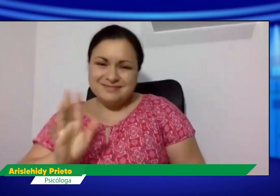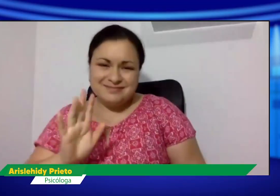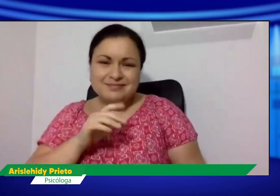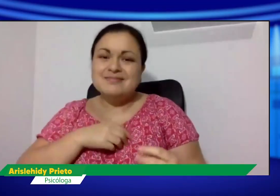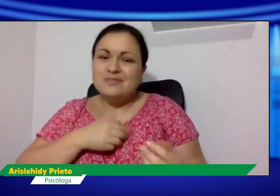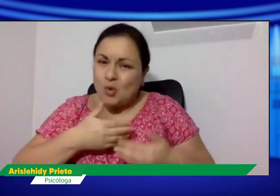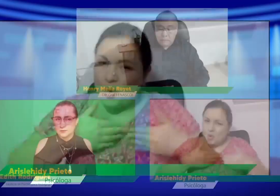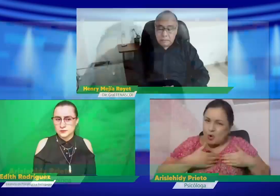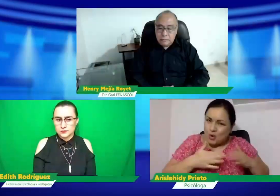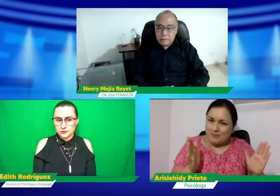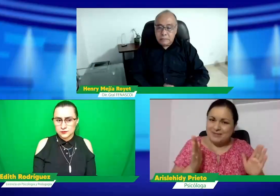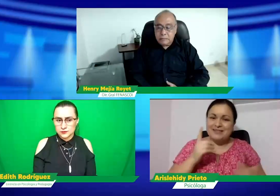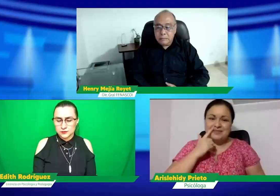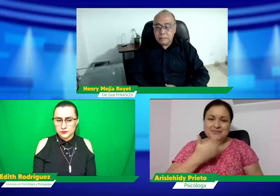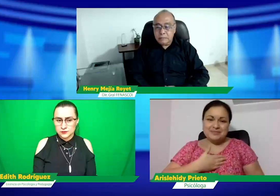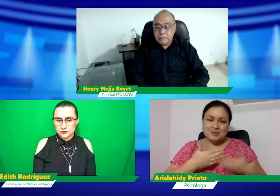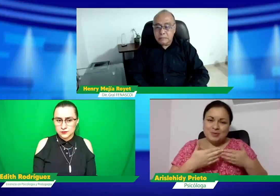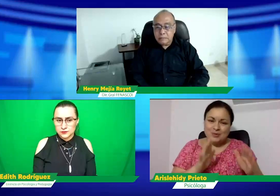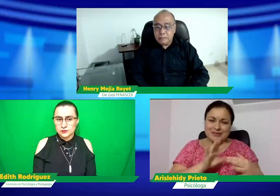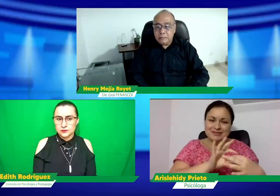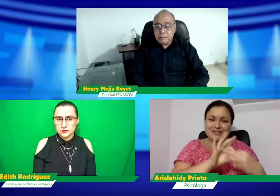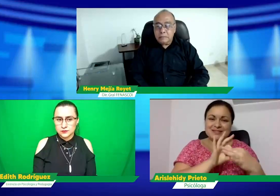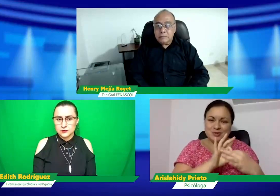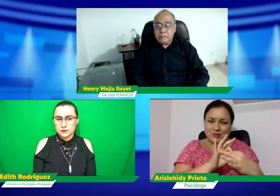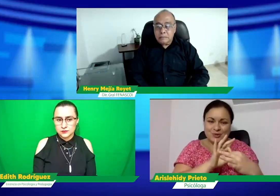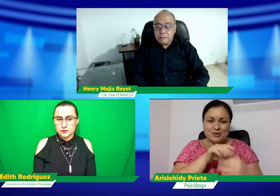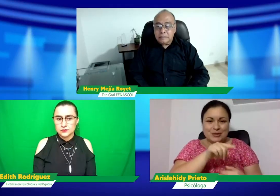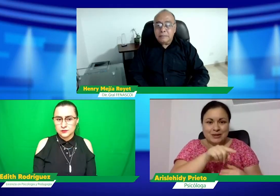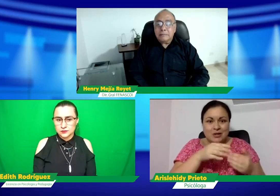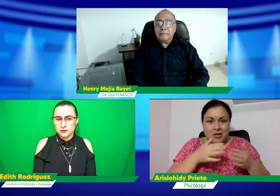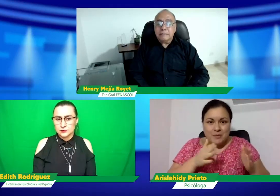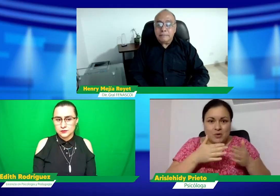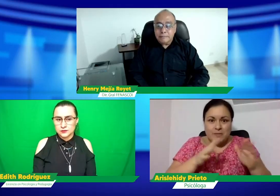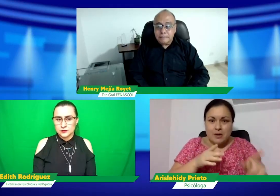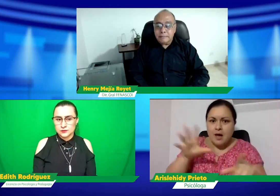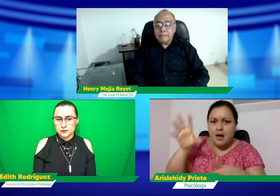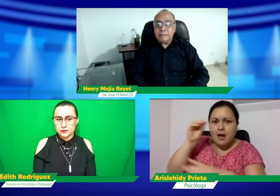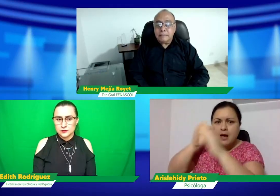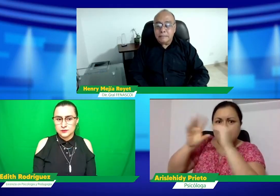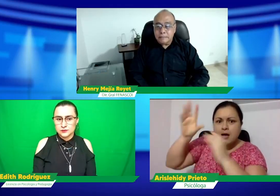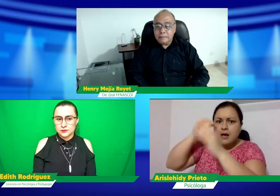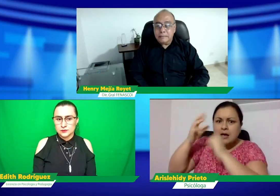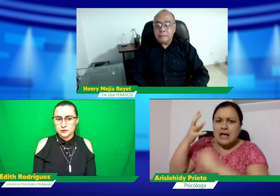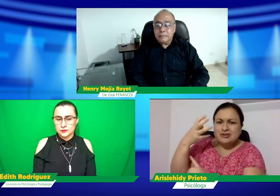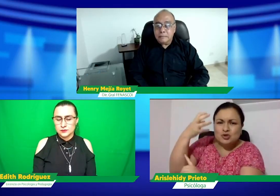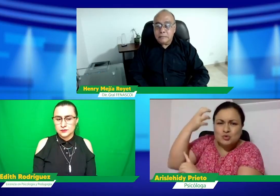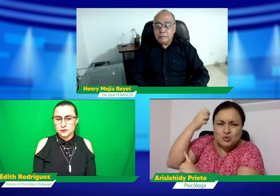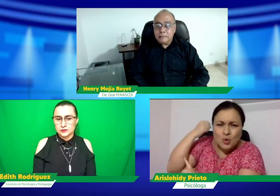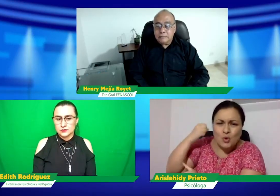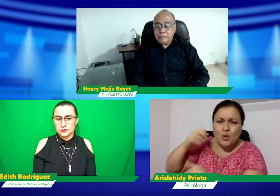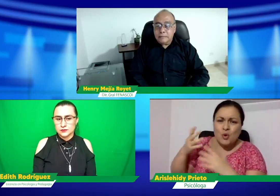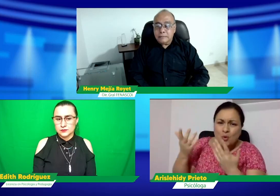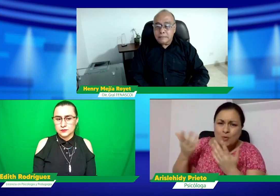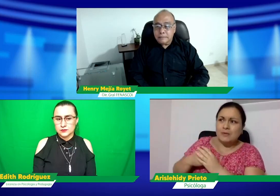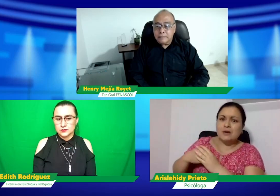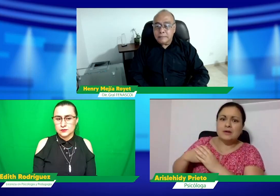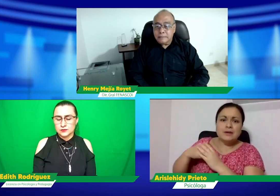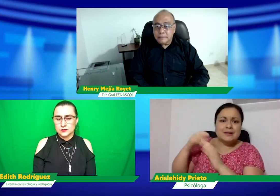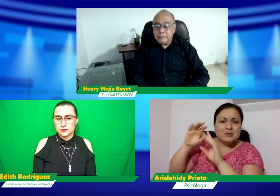vínculo. Si la persona sorda les pregunta, los padres deben estar abiertos a tener esta unión con el niño sordo, pues aprender qué ha